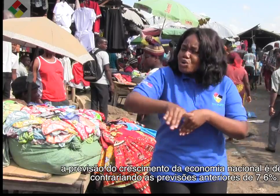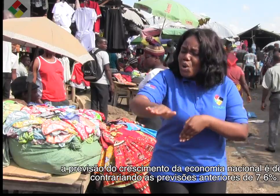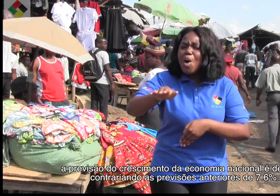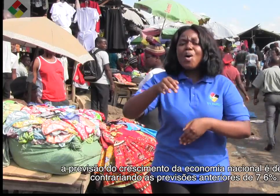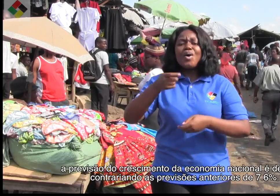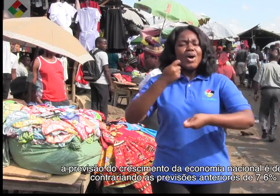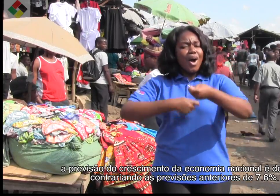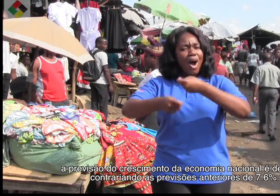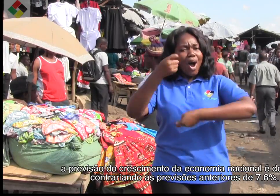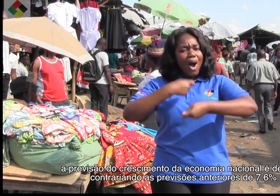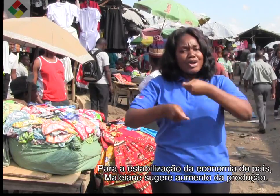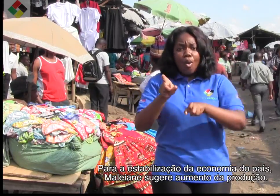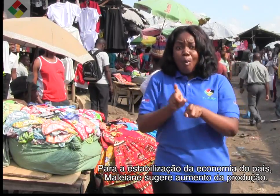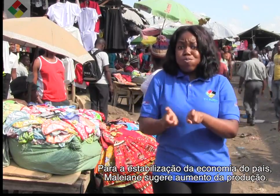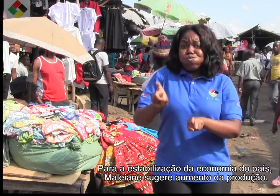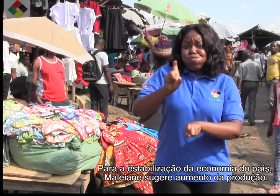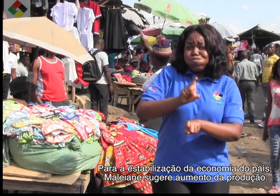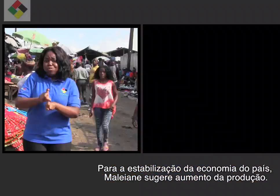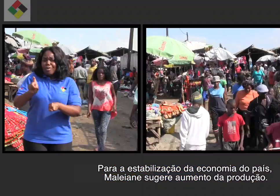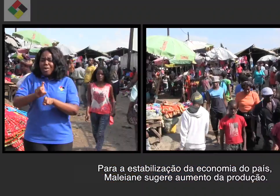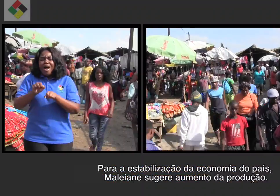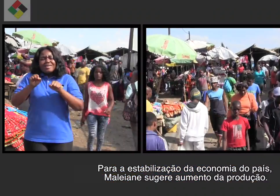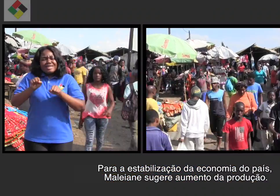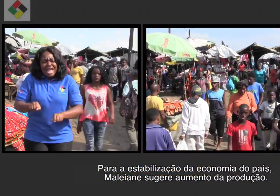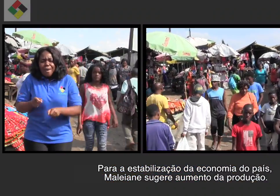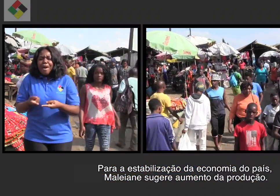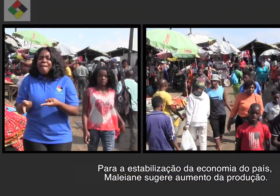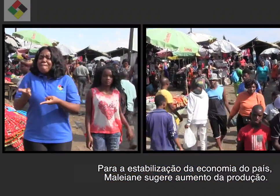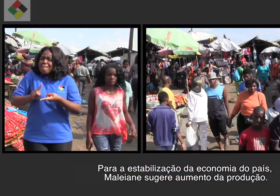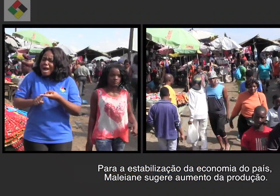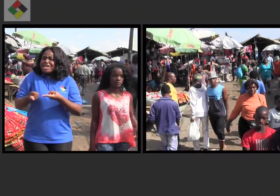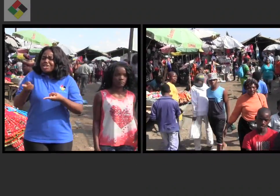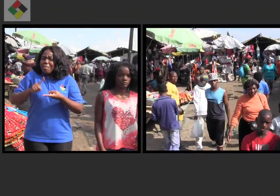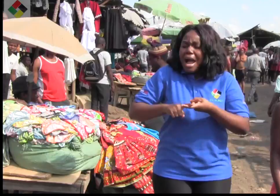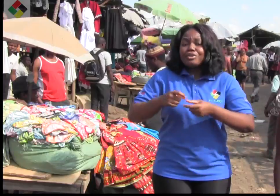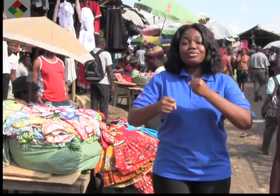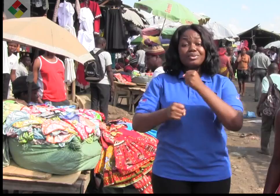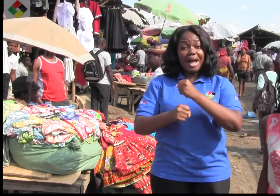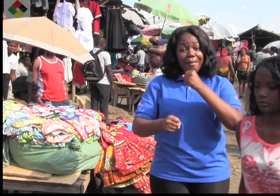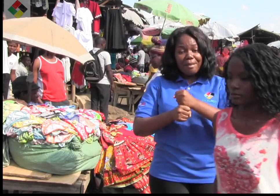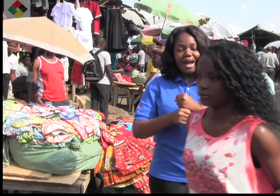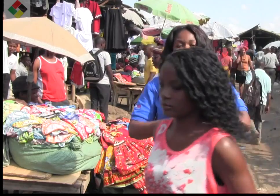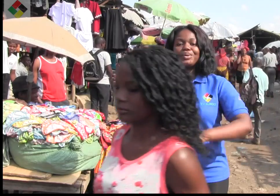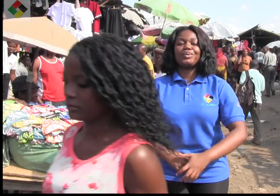7,6%. Para a estabilização da economia do país, Maleani sugere aumento da produção.